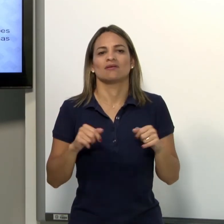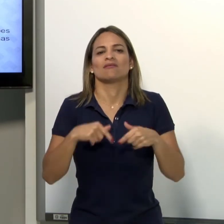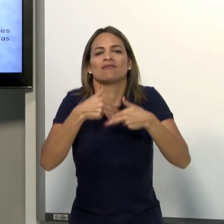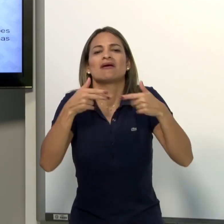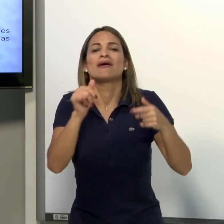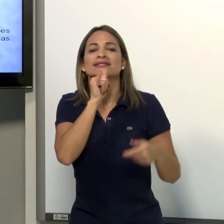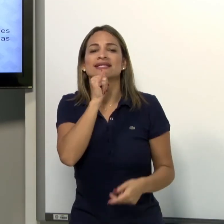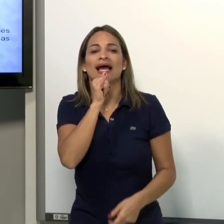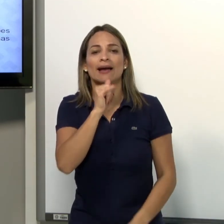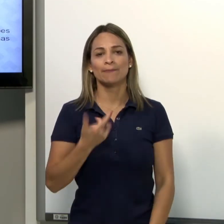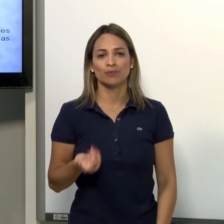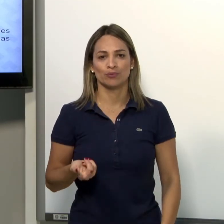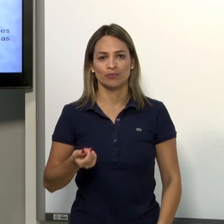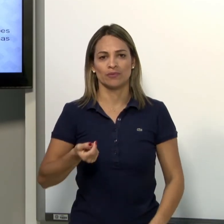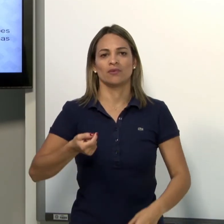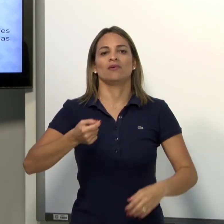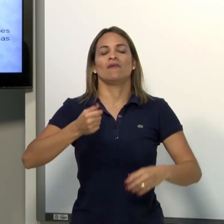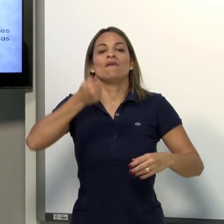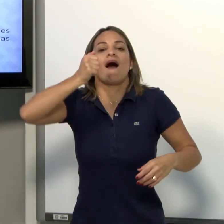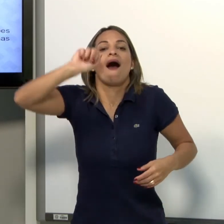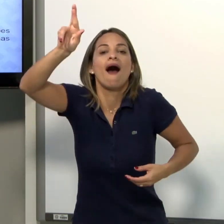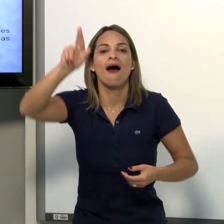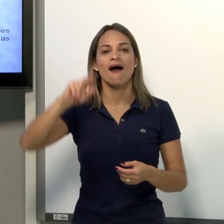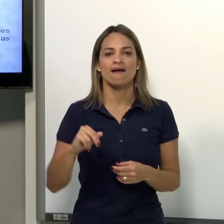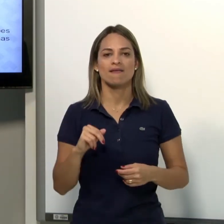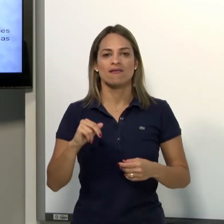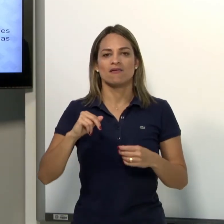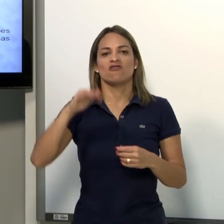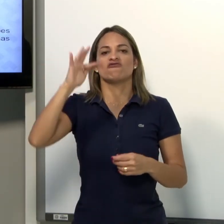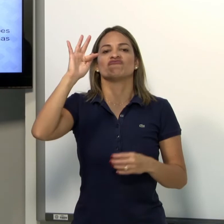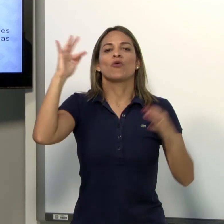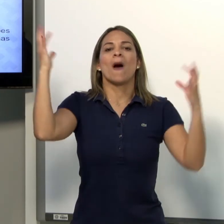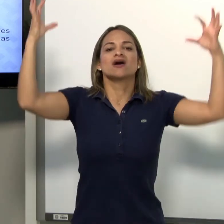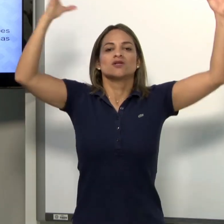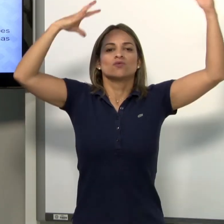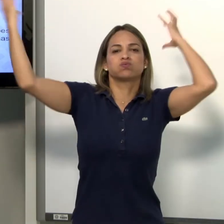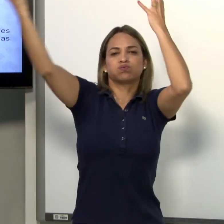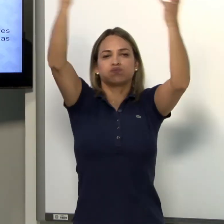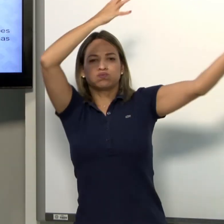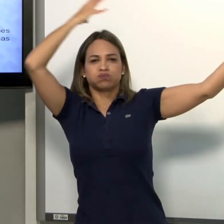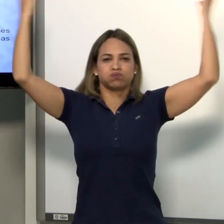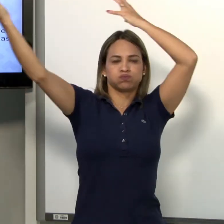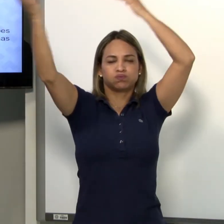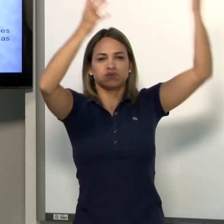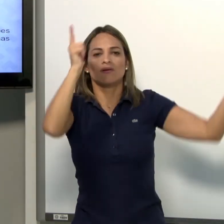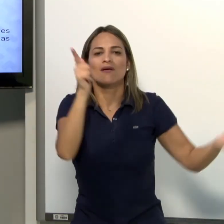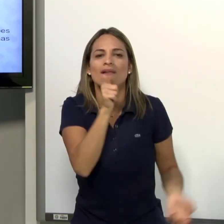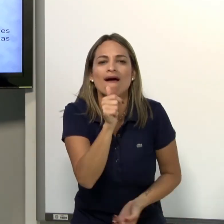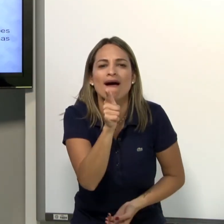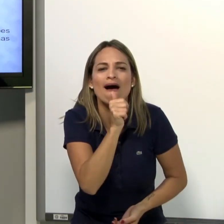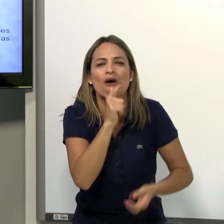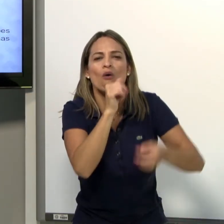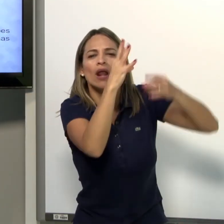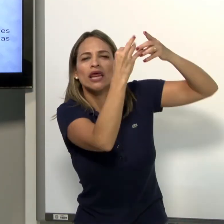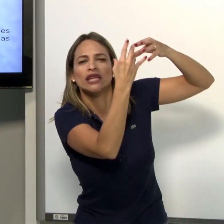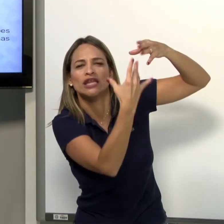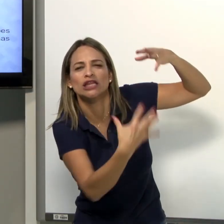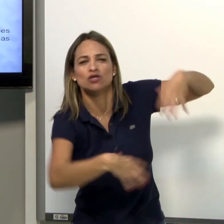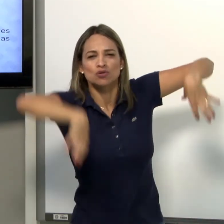sólidas. Exemplo, ar, fumaça, água de forma líquida,